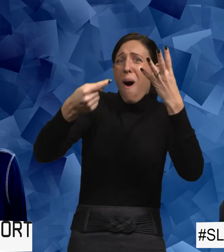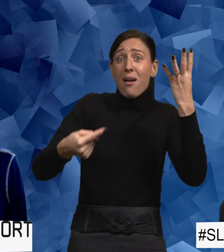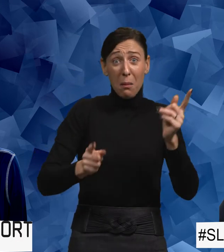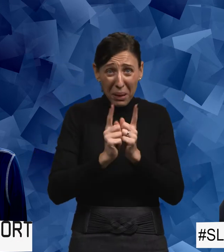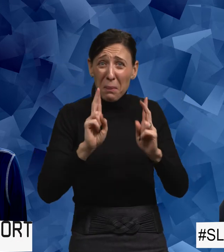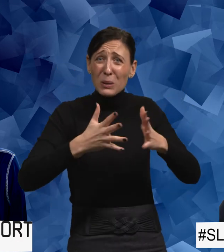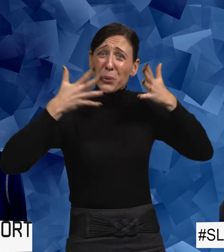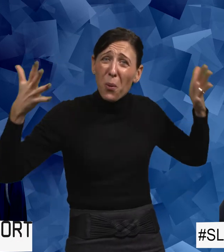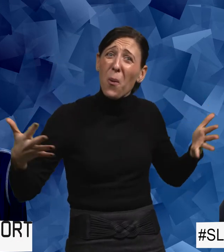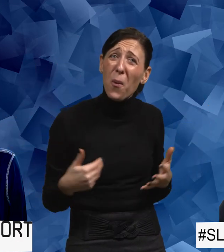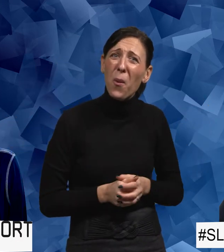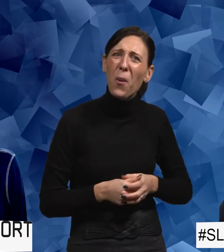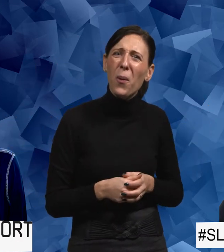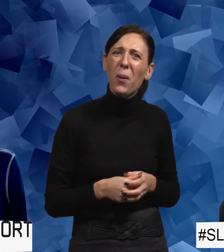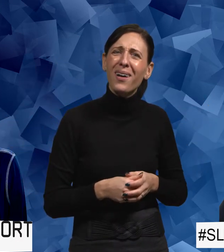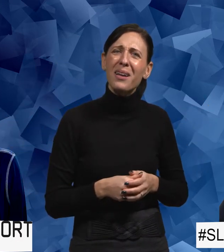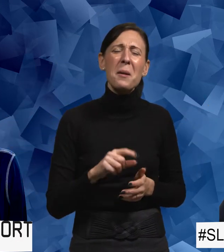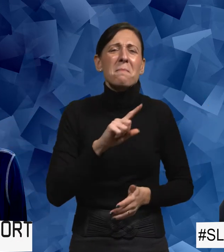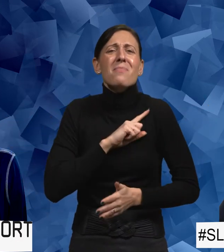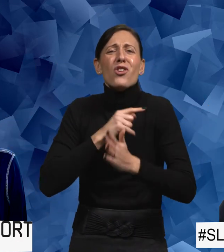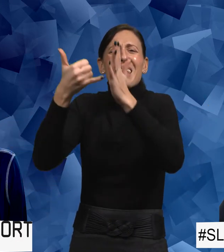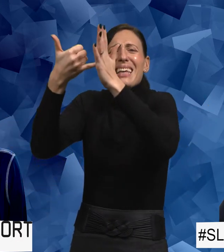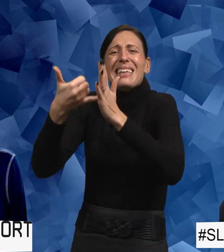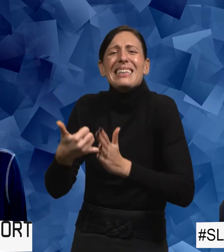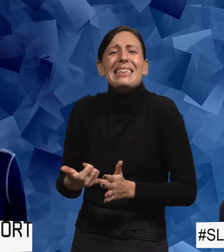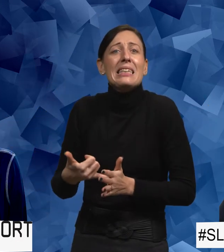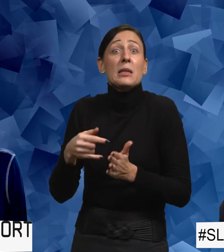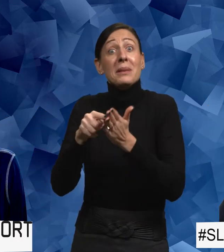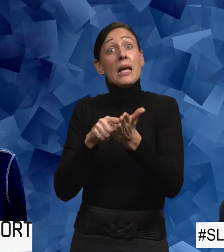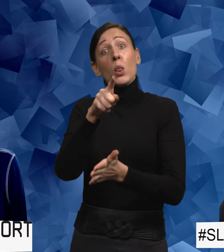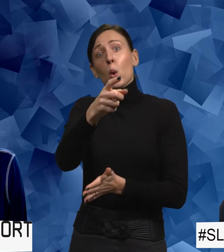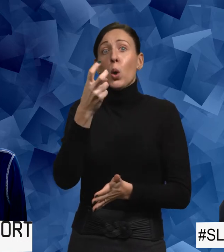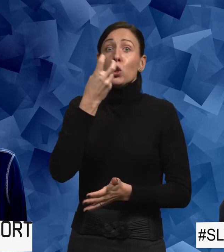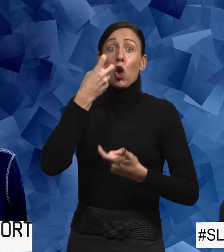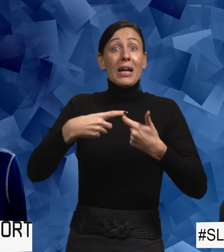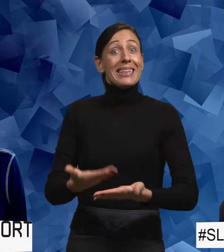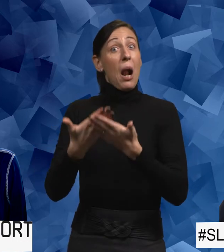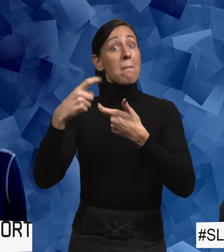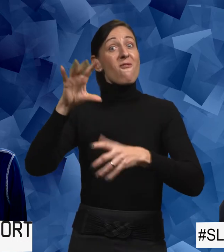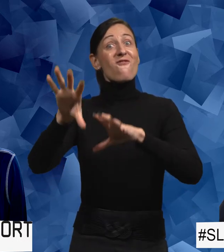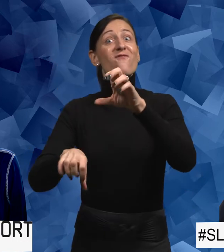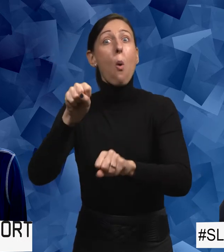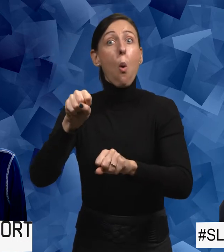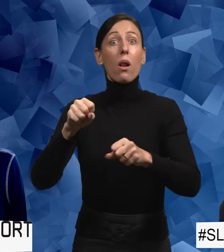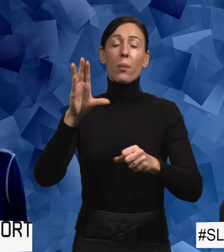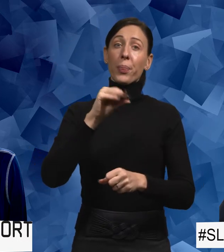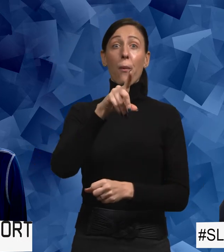allting. Ja, jag tror att det ligger mycket i det. Och sagt, när du söker hjälp för våld så råkar du ju efter det. Men